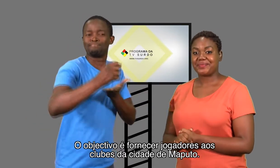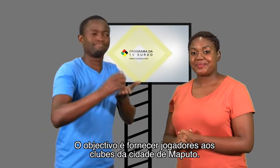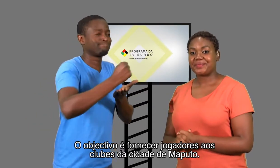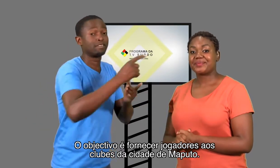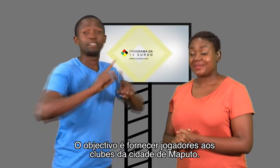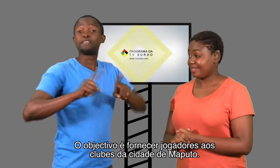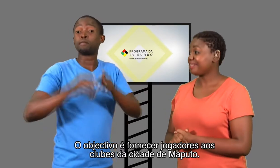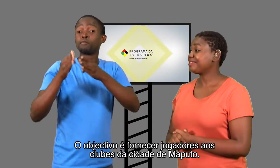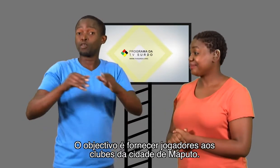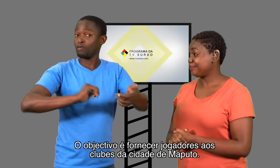clubes da cidade de Maputo.